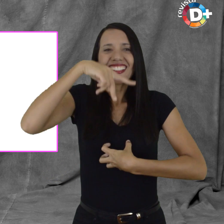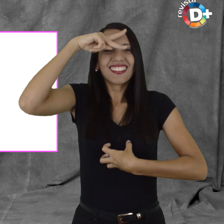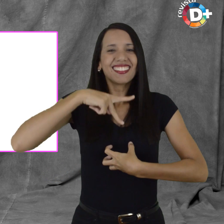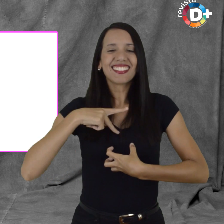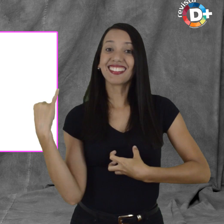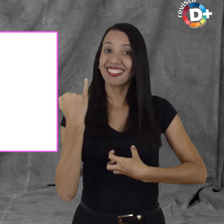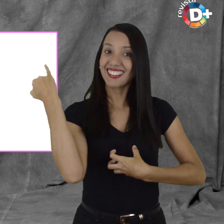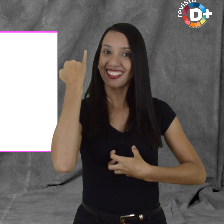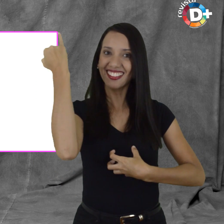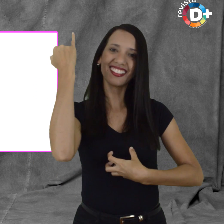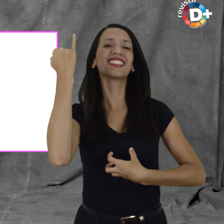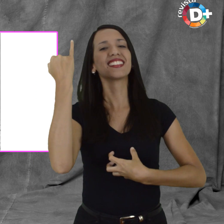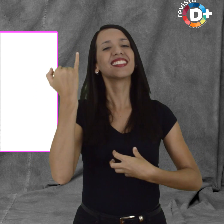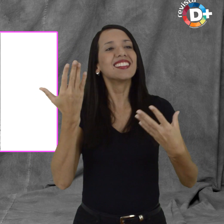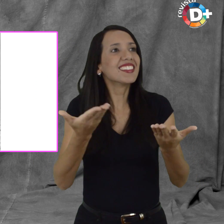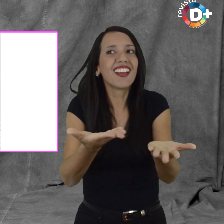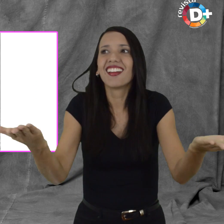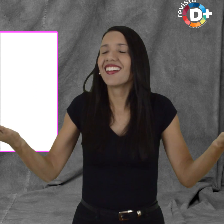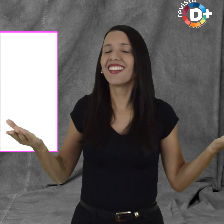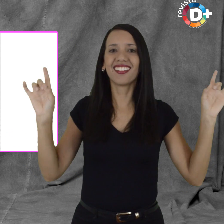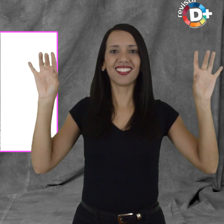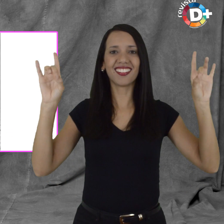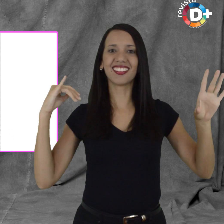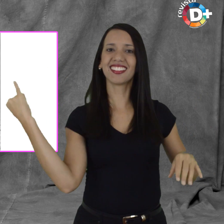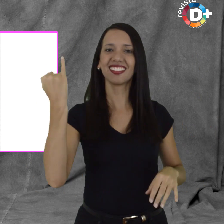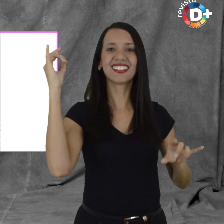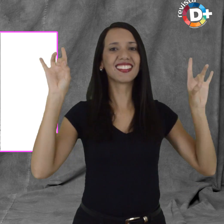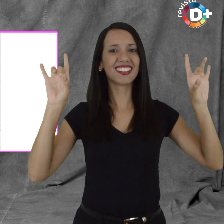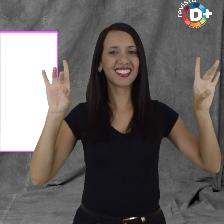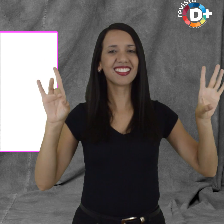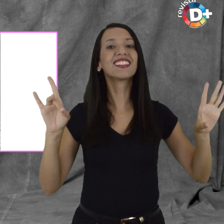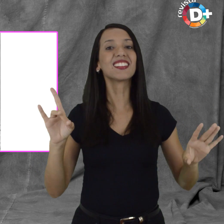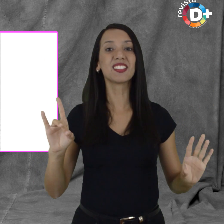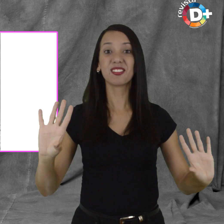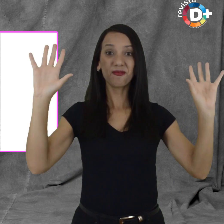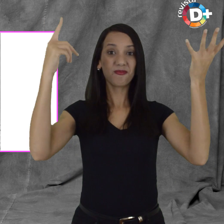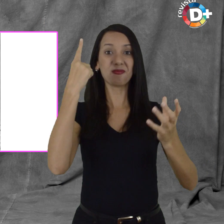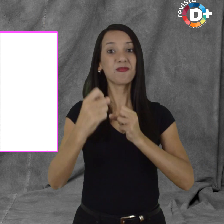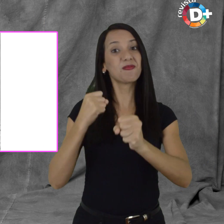edição tão especial para nós, nosso aniversário de um ano, não poderia haver companhias melhores.